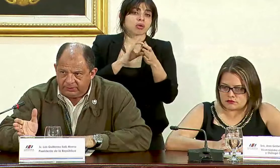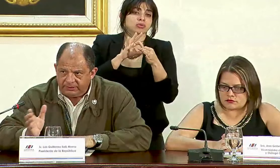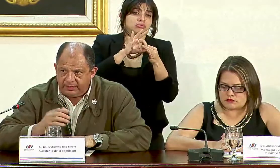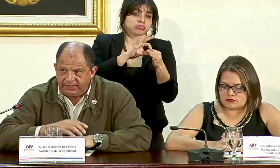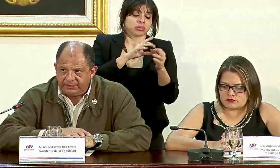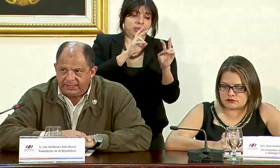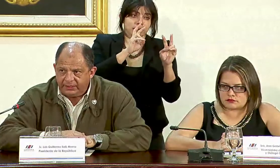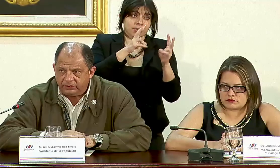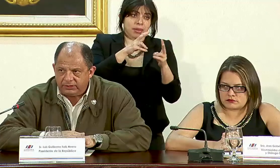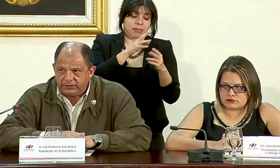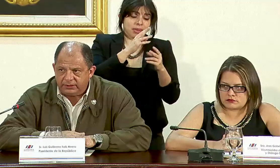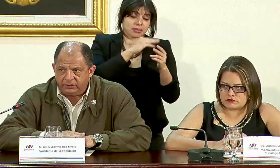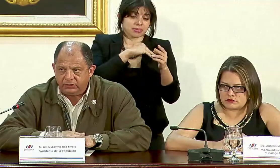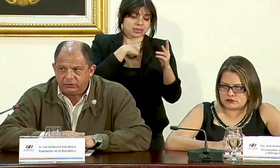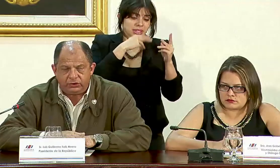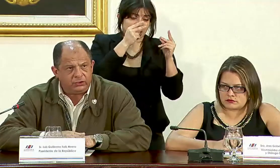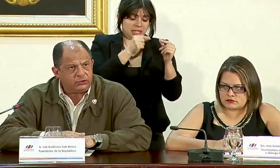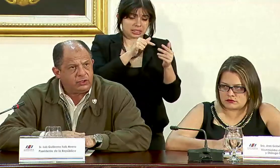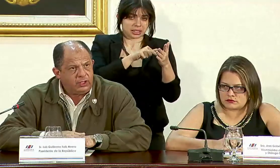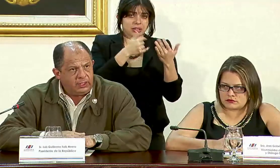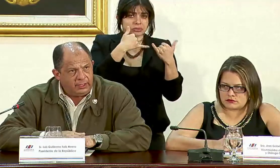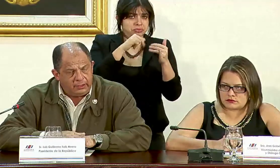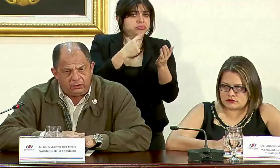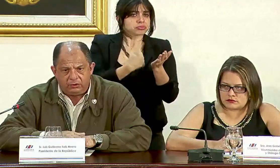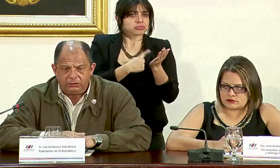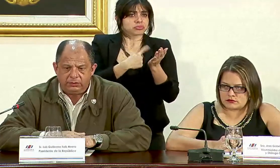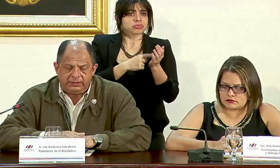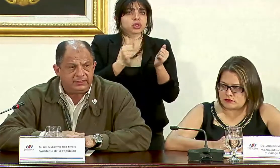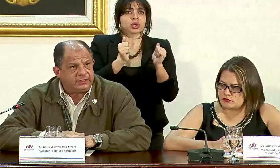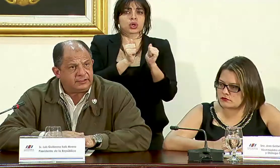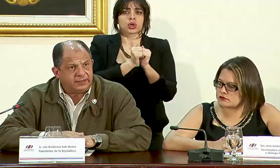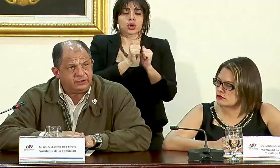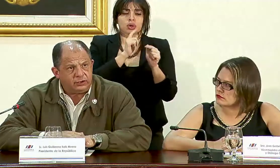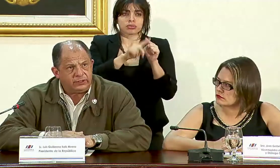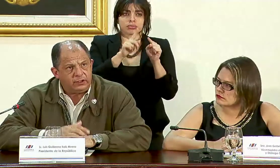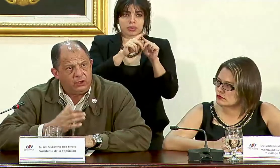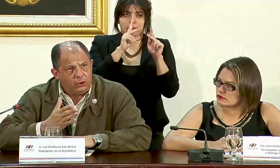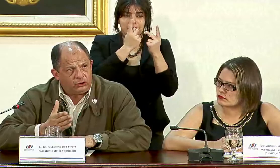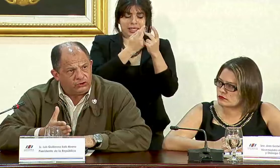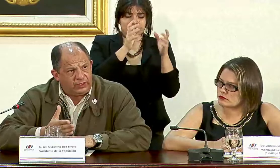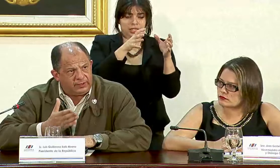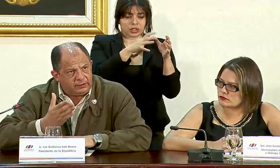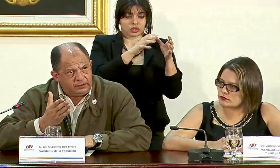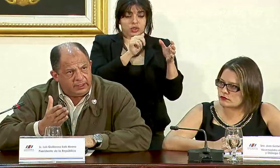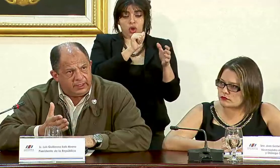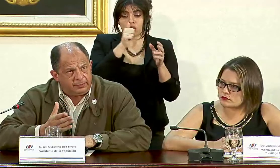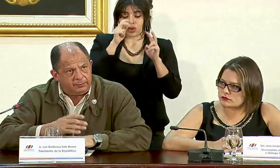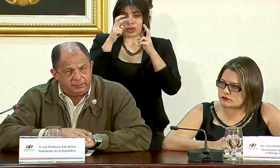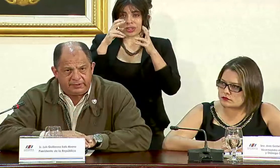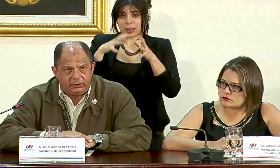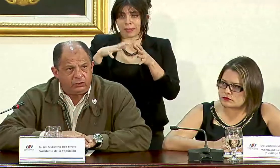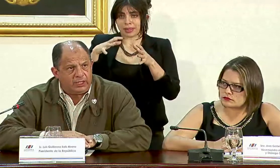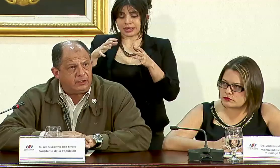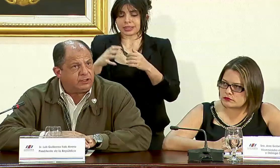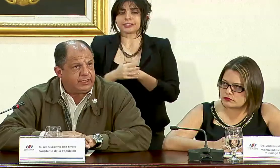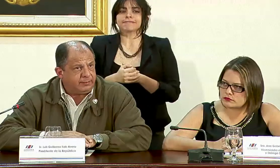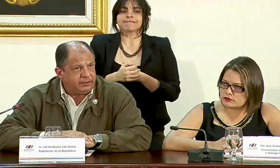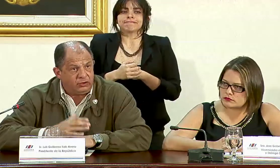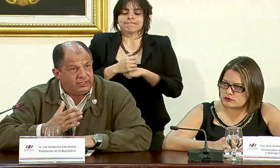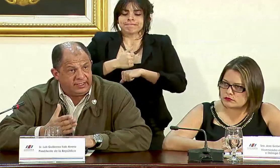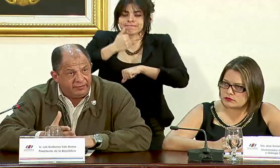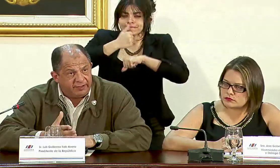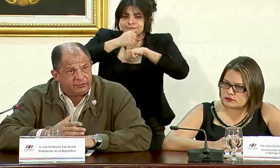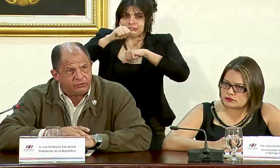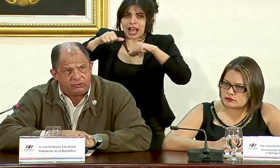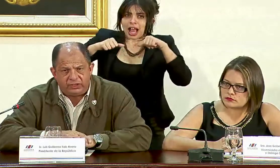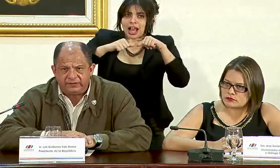que ver con los temas hacendarios que están siendo discutidos con las distintas fracciones otros temas están colocados en el